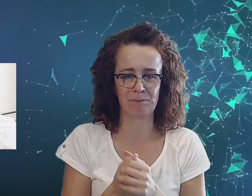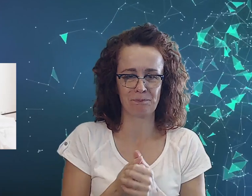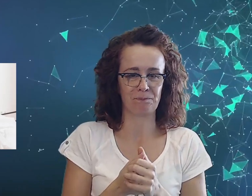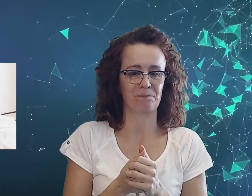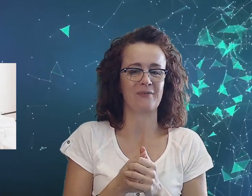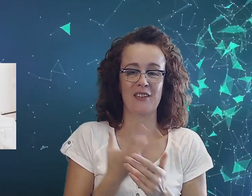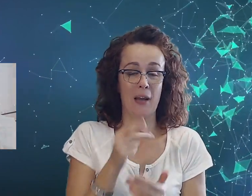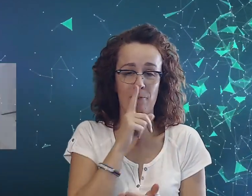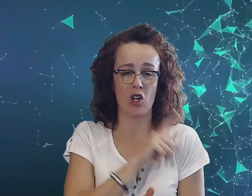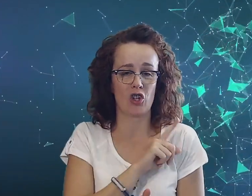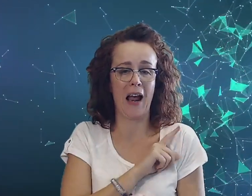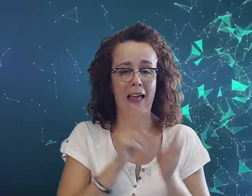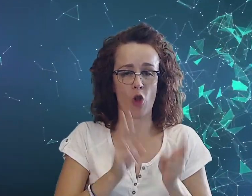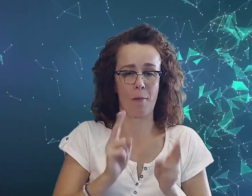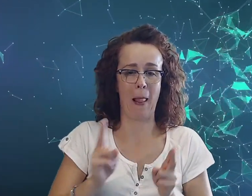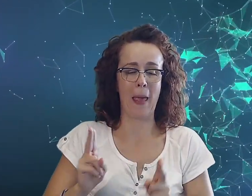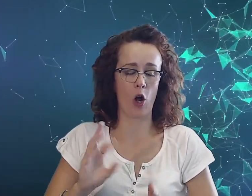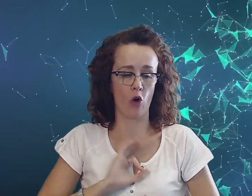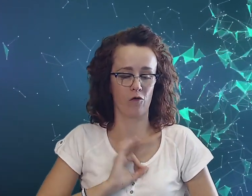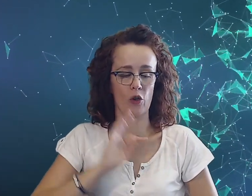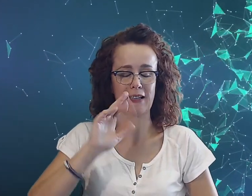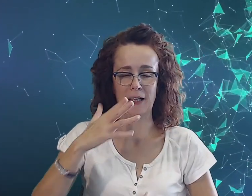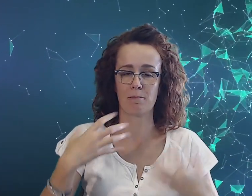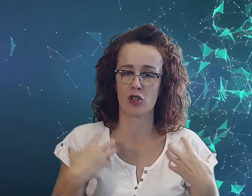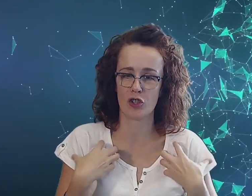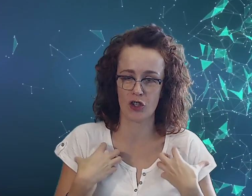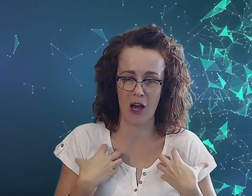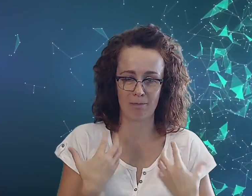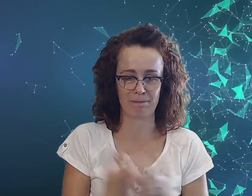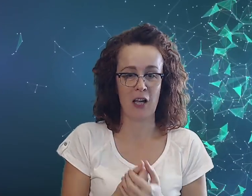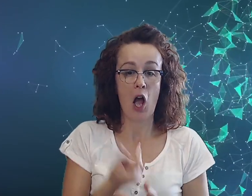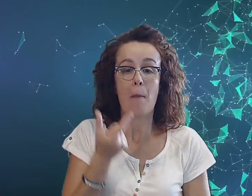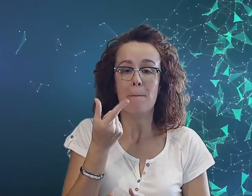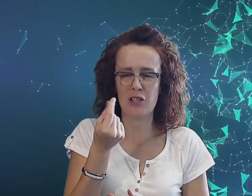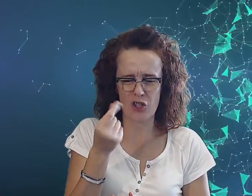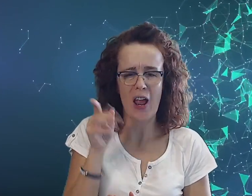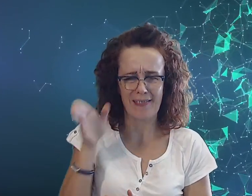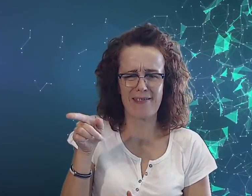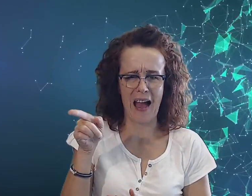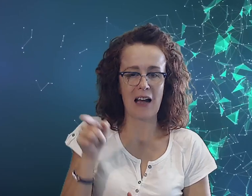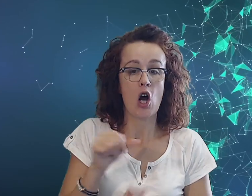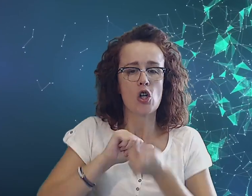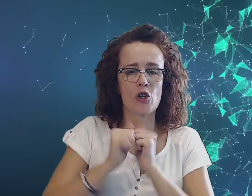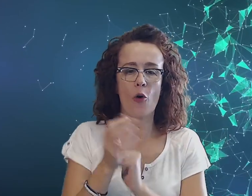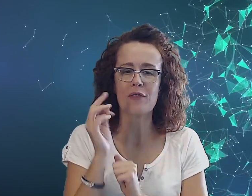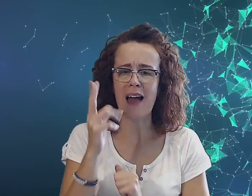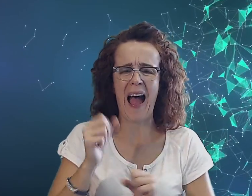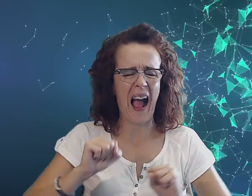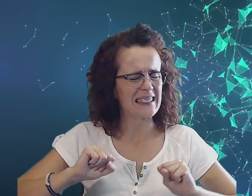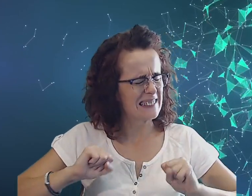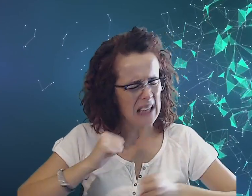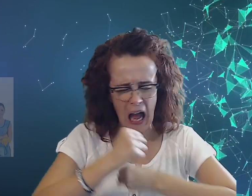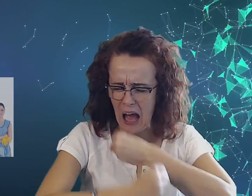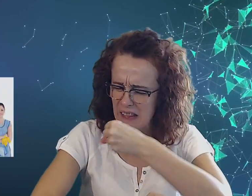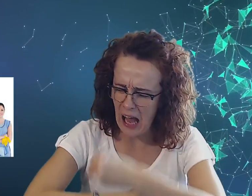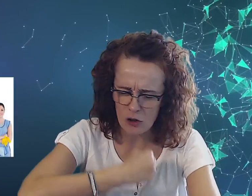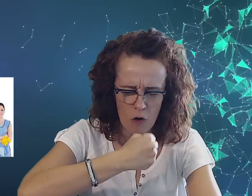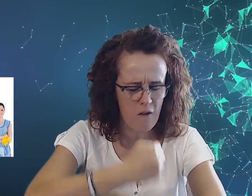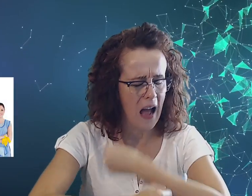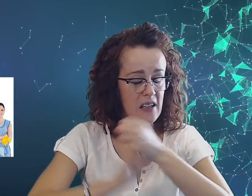Nie przestrzega normalnego swojego trybu życia. Bliźnięta są tak zaangażowane